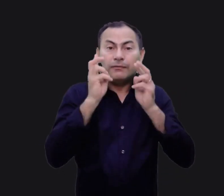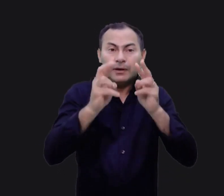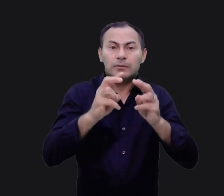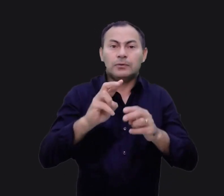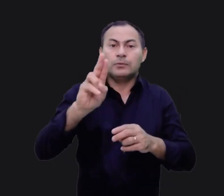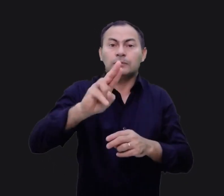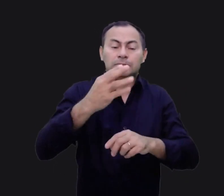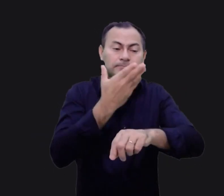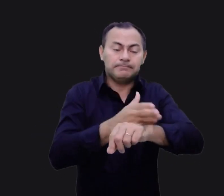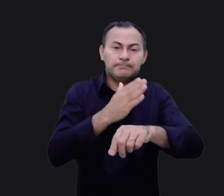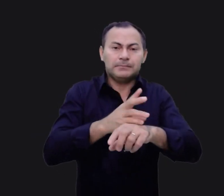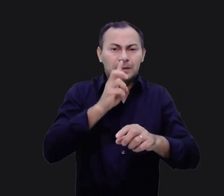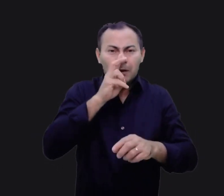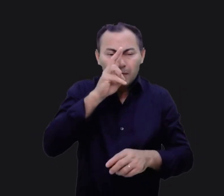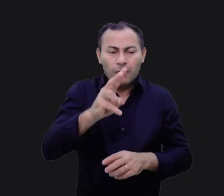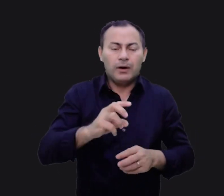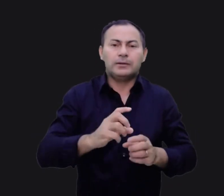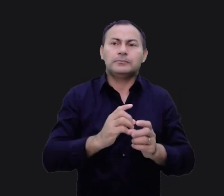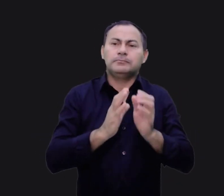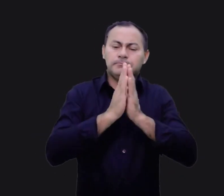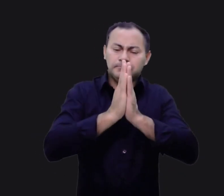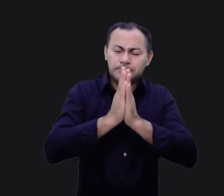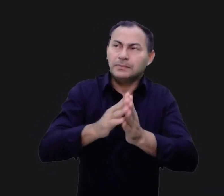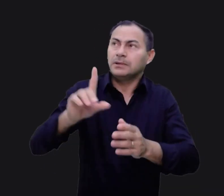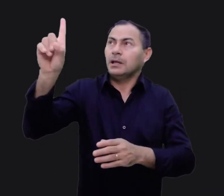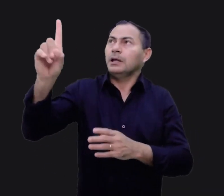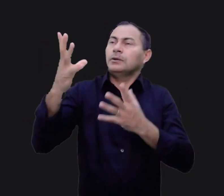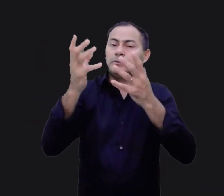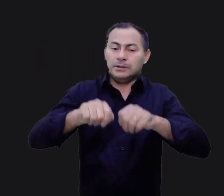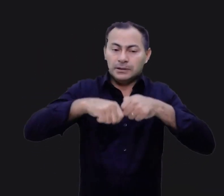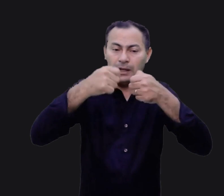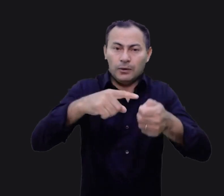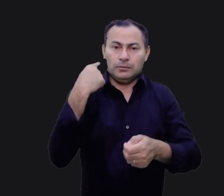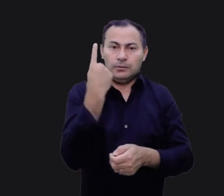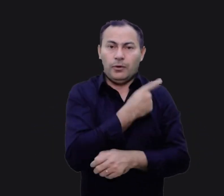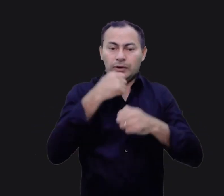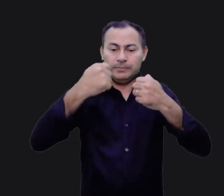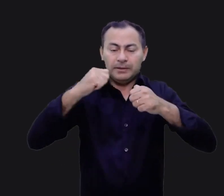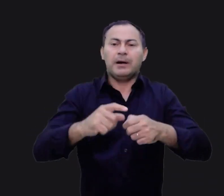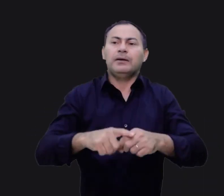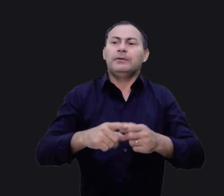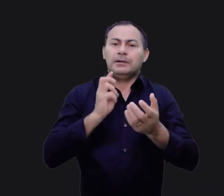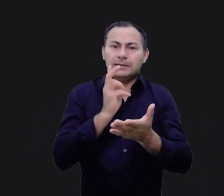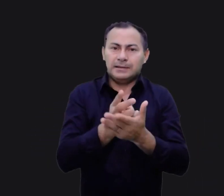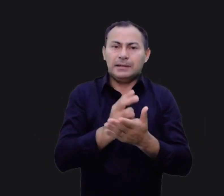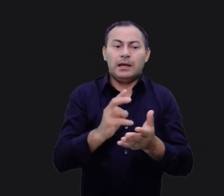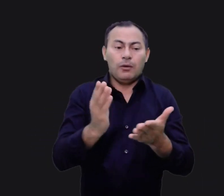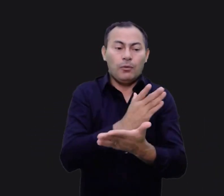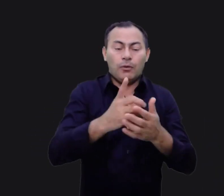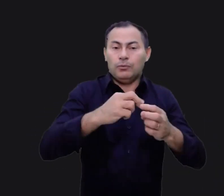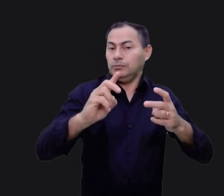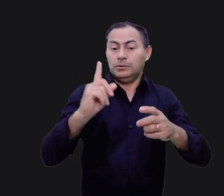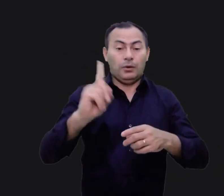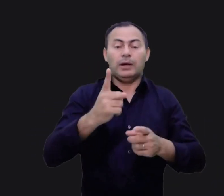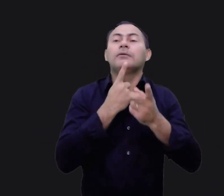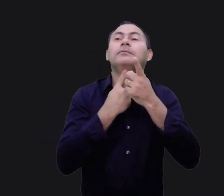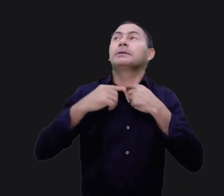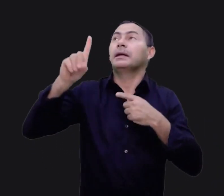Considera uma aplicação devocional muito forte. Deus suprirá as nossas necessidades, mas se insistirmos em ter alguma coisa que não é da